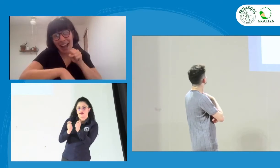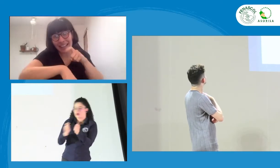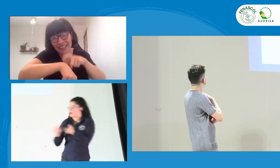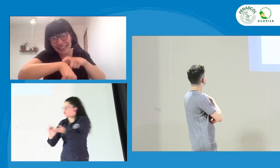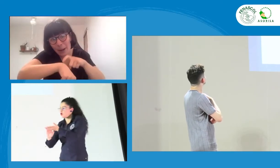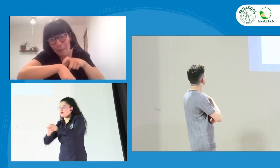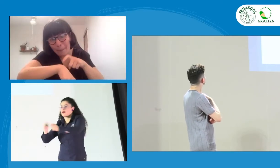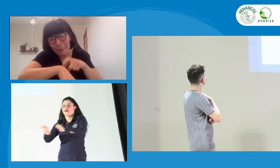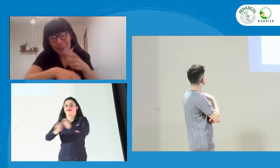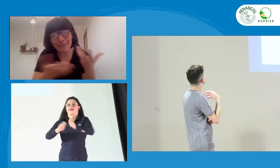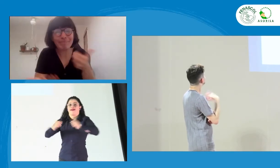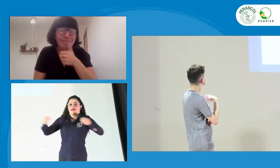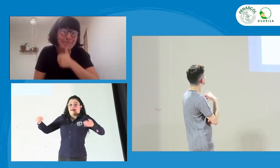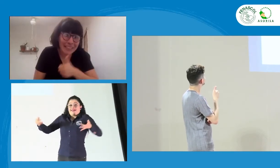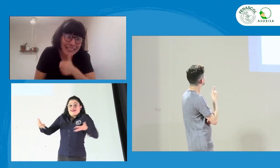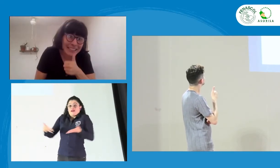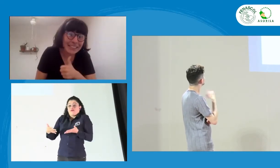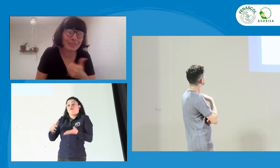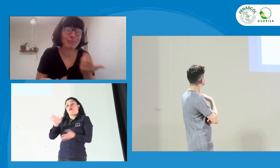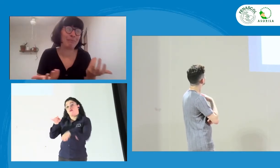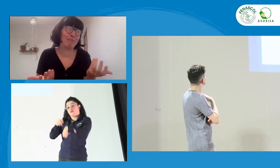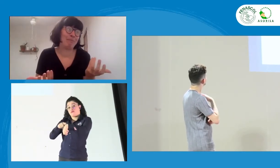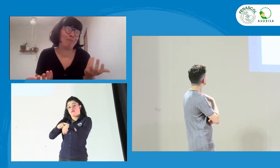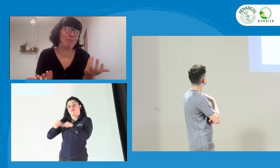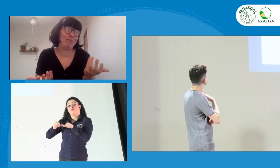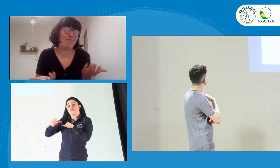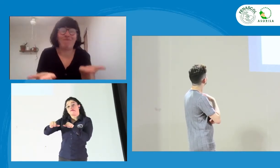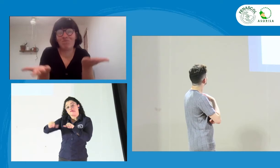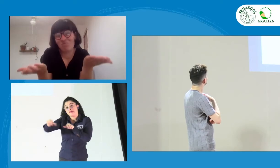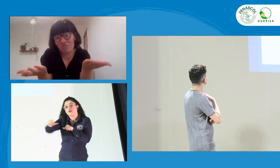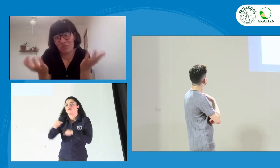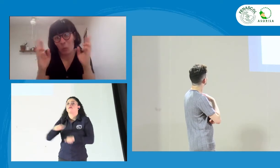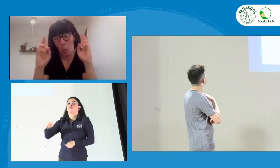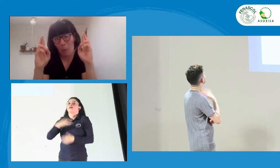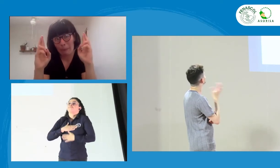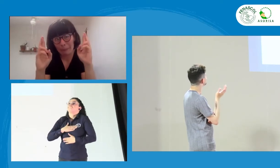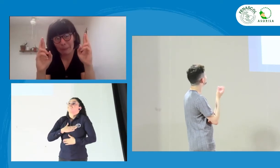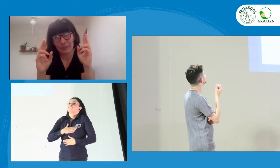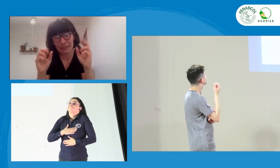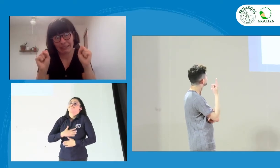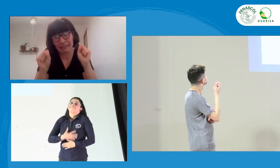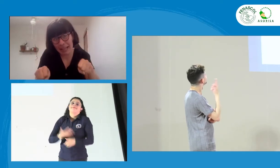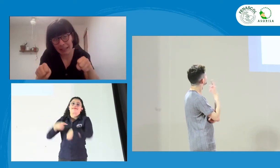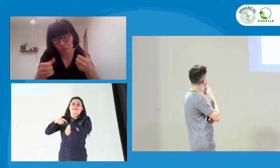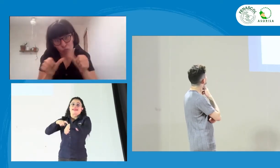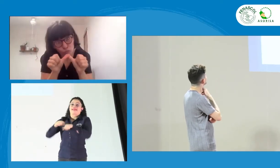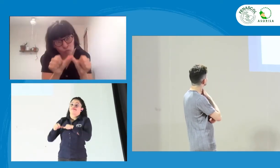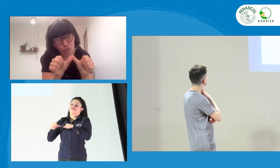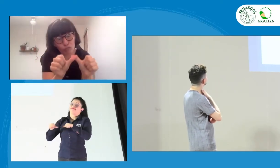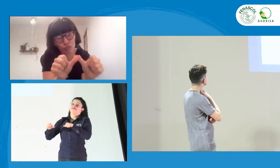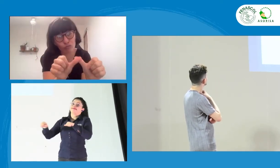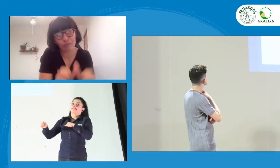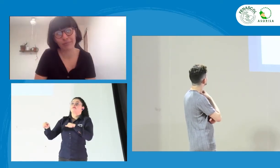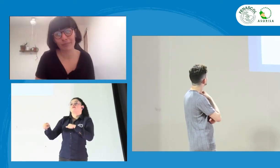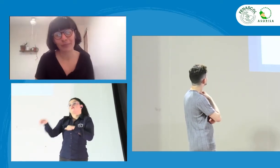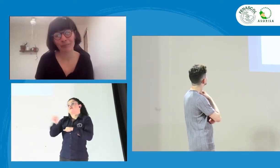y con esto vamos para adelante. Tómense el tiempo, sean pacientes. Yo esperaría que